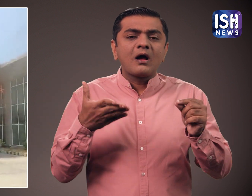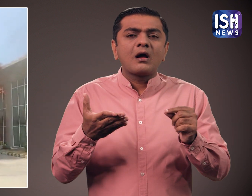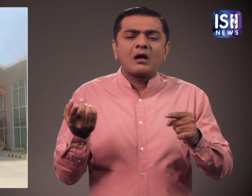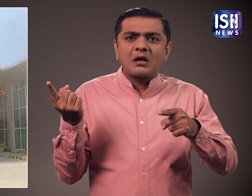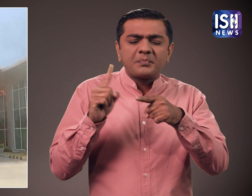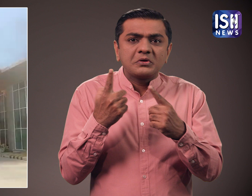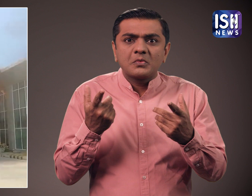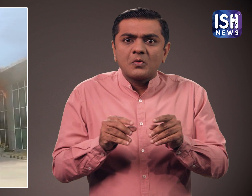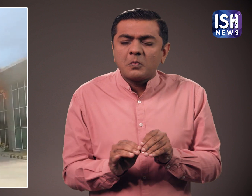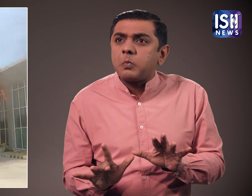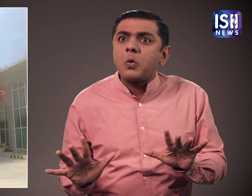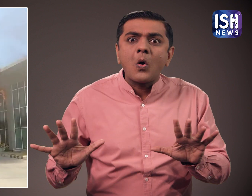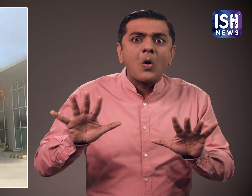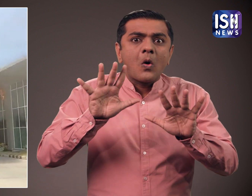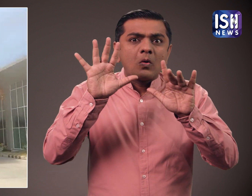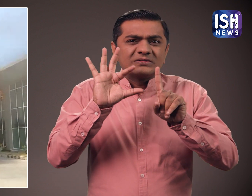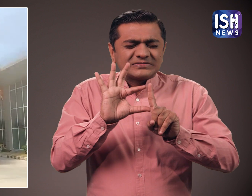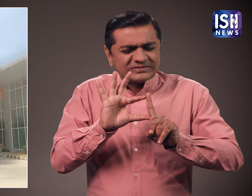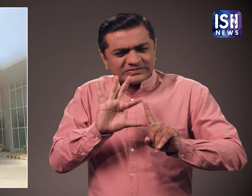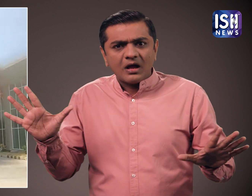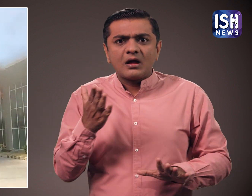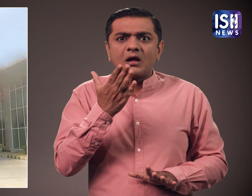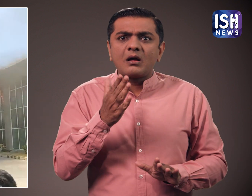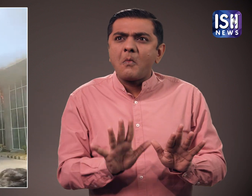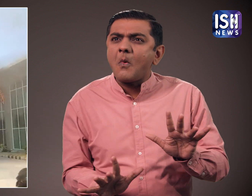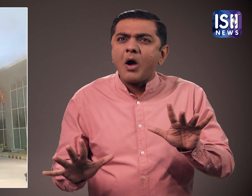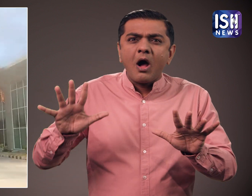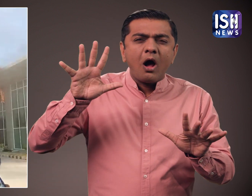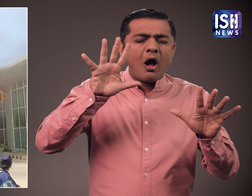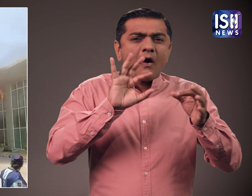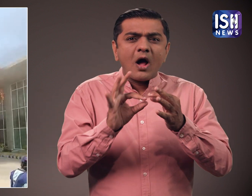आग तेजी से पूरे शेड में फैल गई।